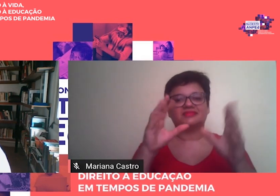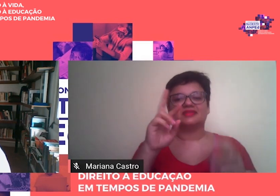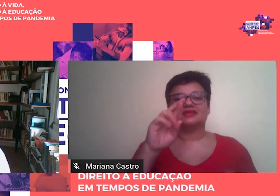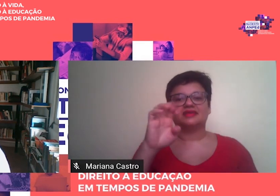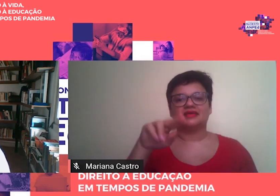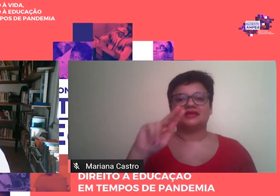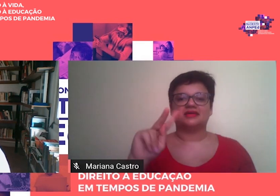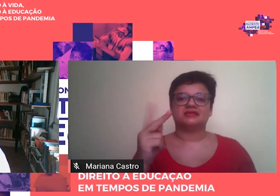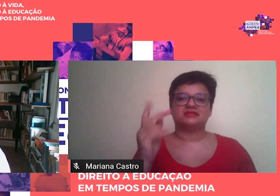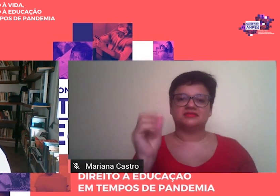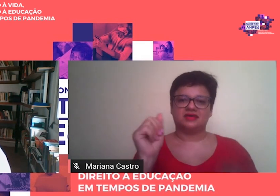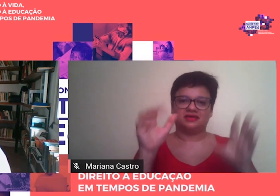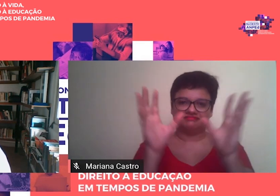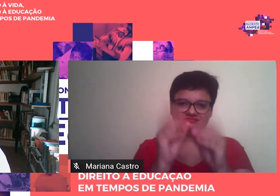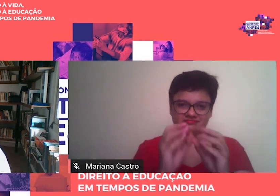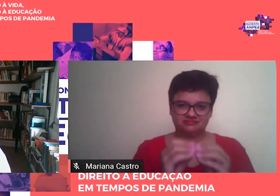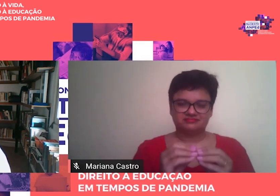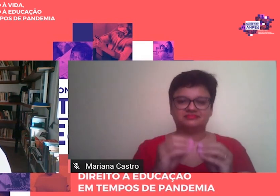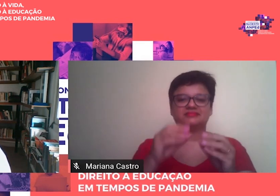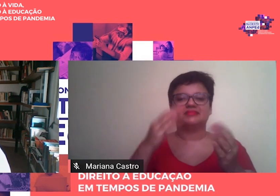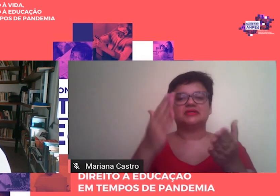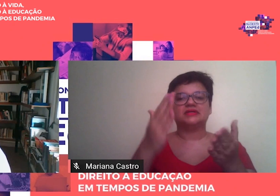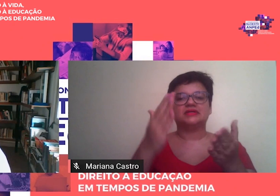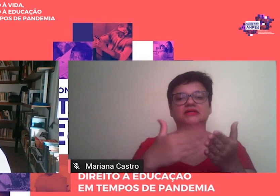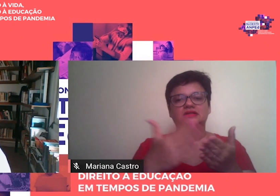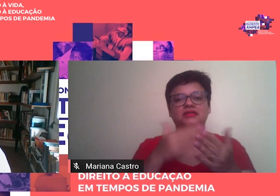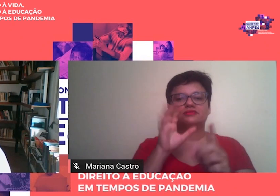livros que influenciaram a educação brasileira.